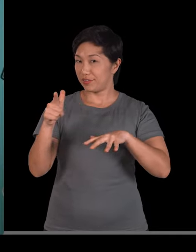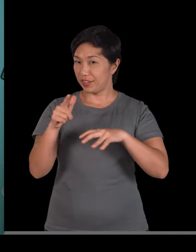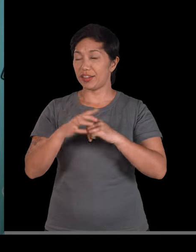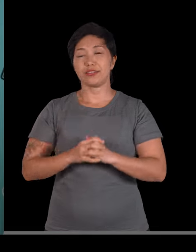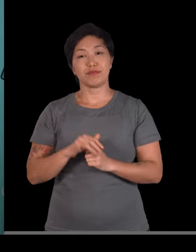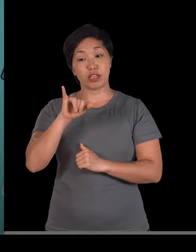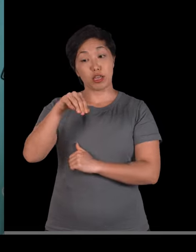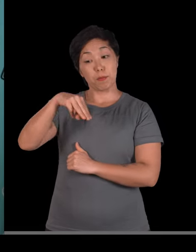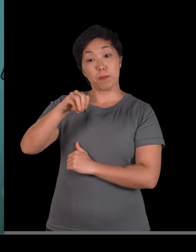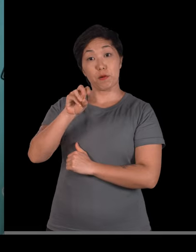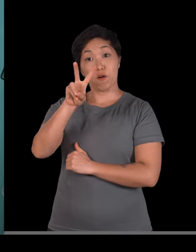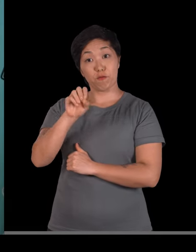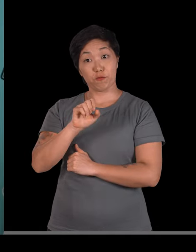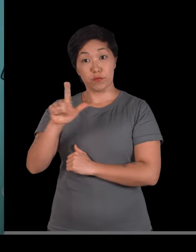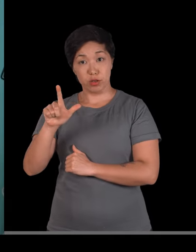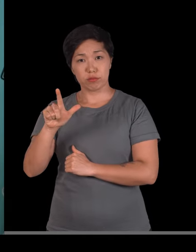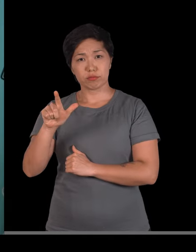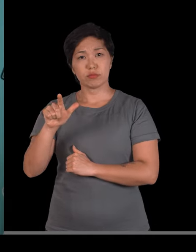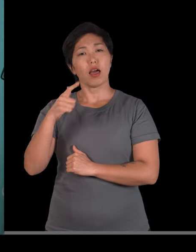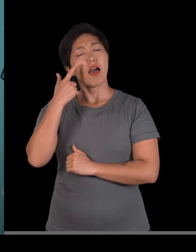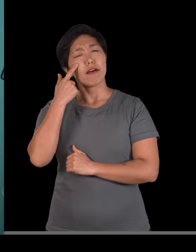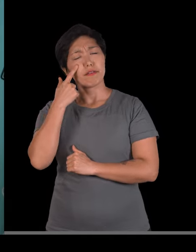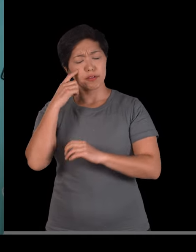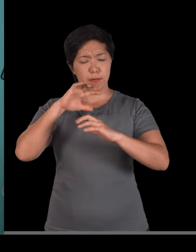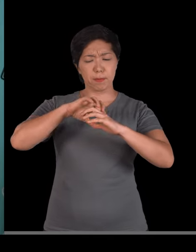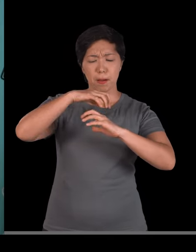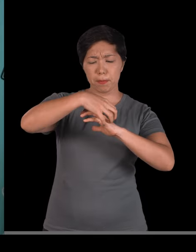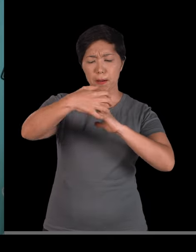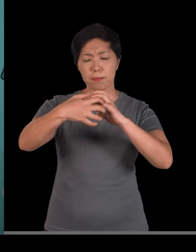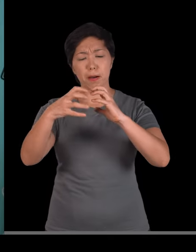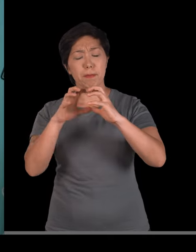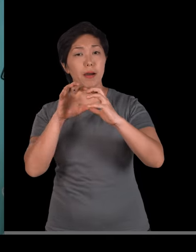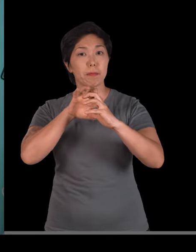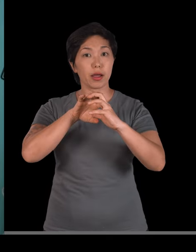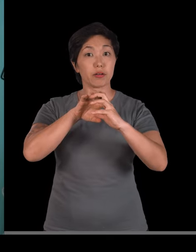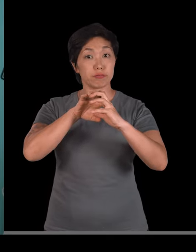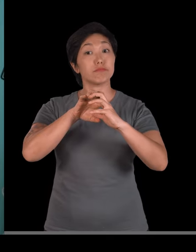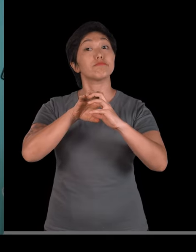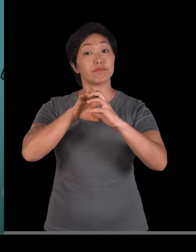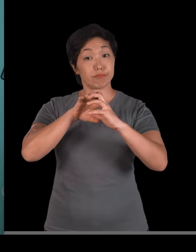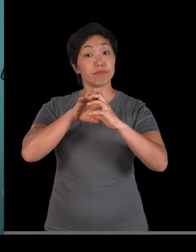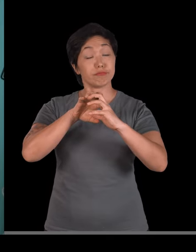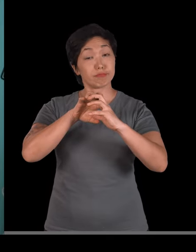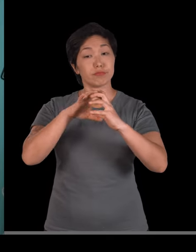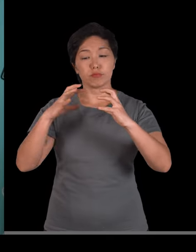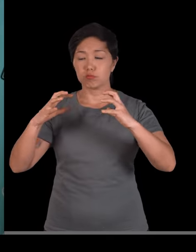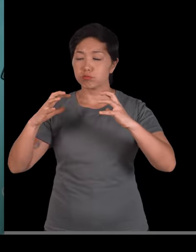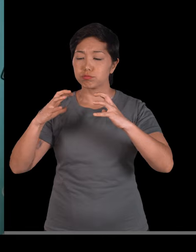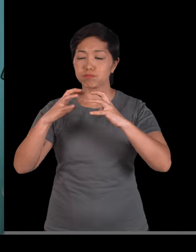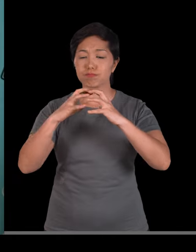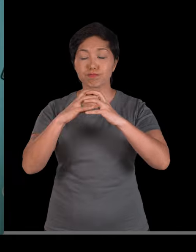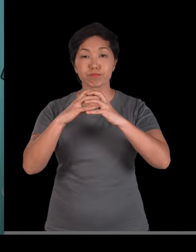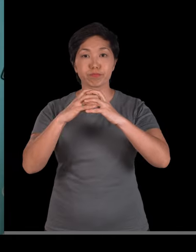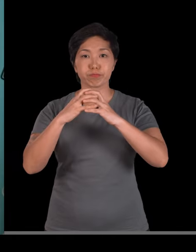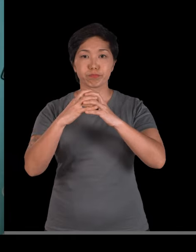Aí você olha, por exemplo, ó, eu tenho aqui o frontal, eu tenho o parietal. Essas diversas peças dos ossos, eles vão se